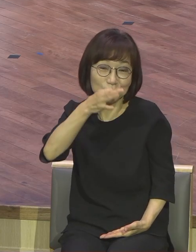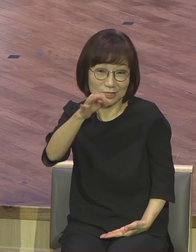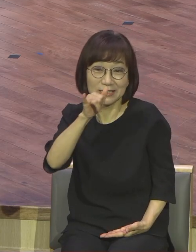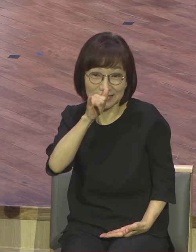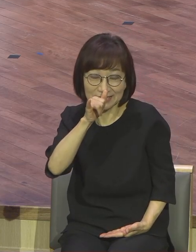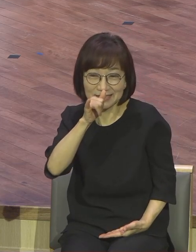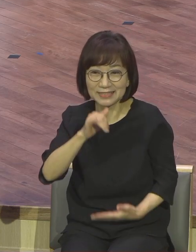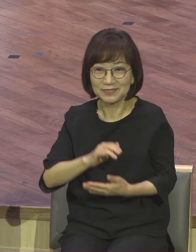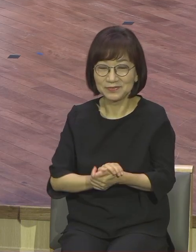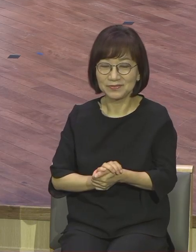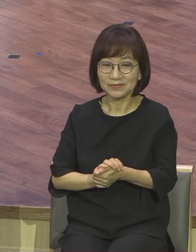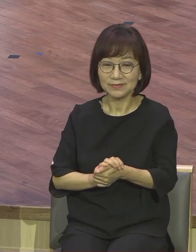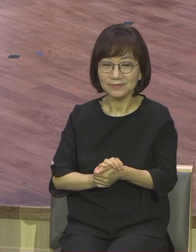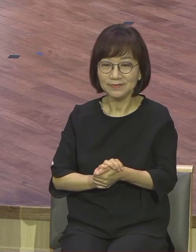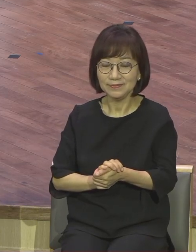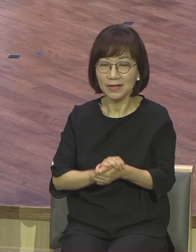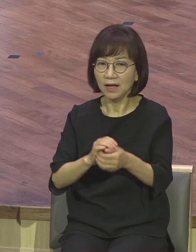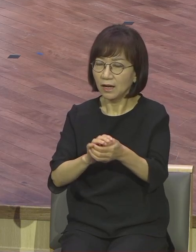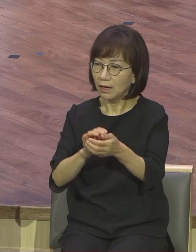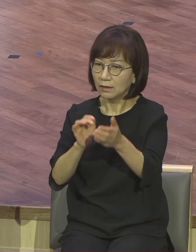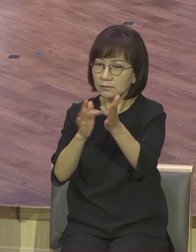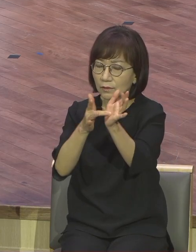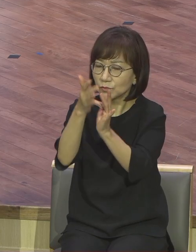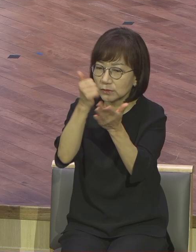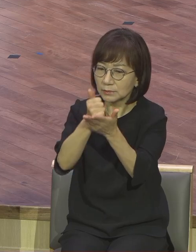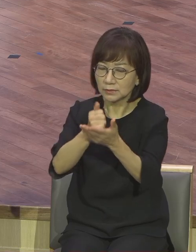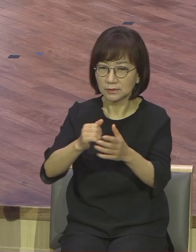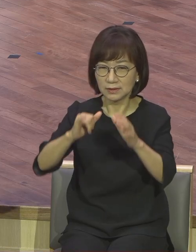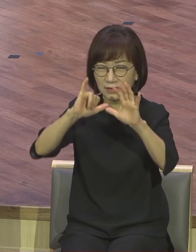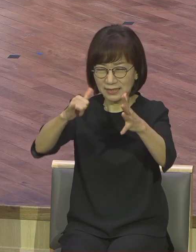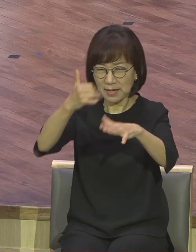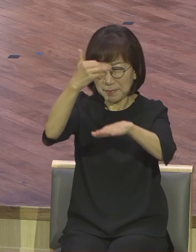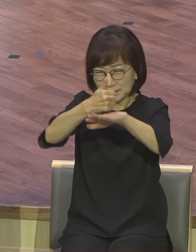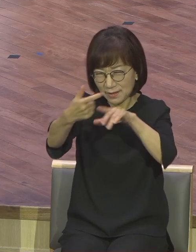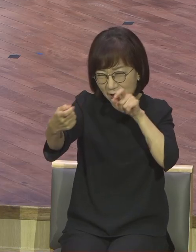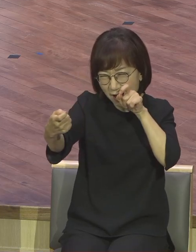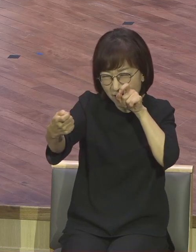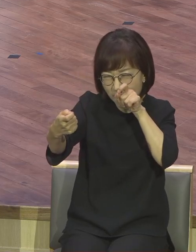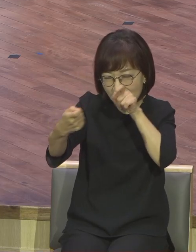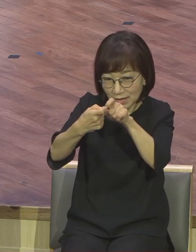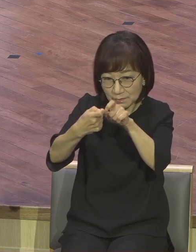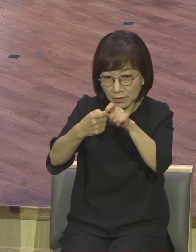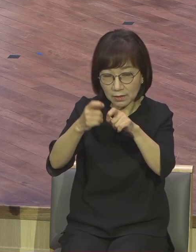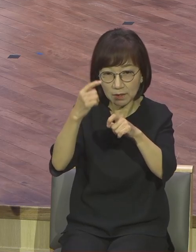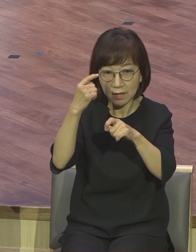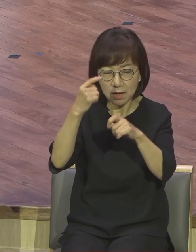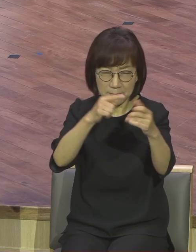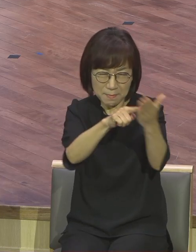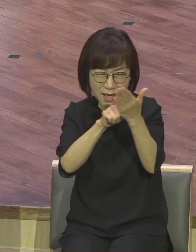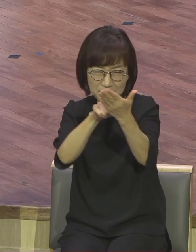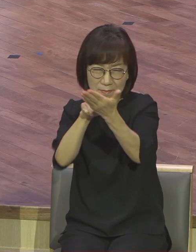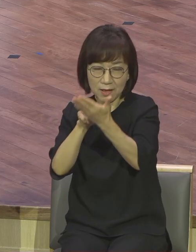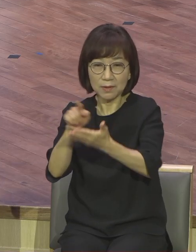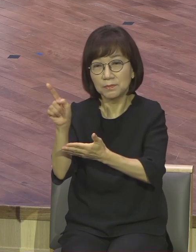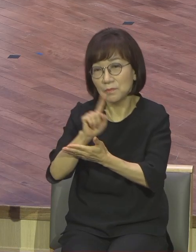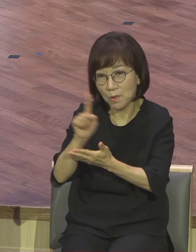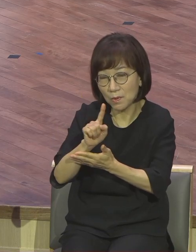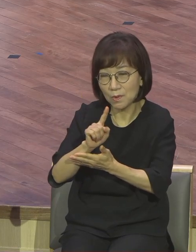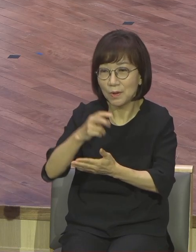나타날 징조가 무엇인지 마지막 때에 하나님의 자녀가 어떤 삶을 살아야 하는지에 대해서